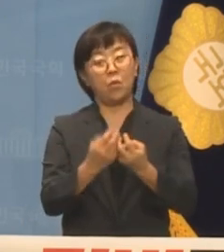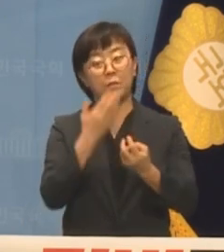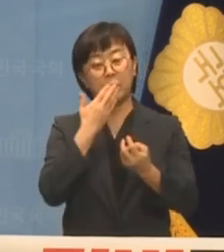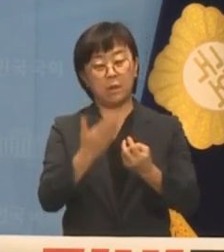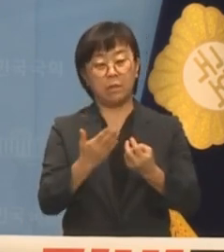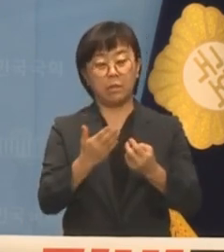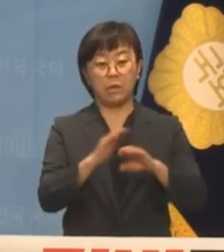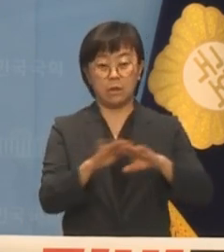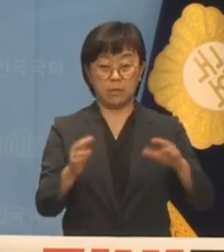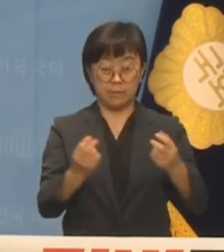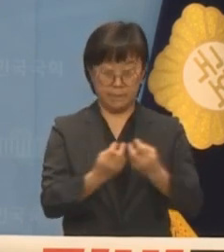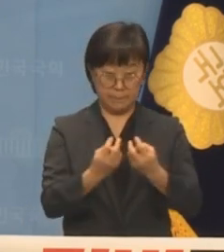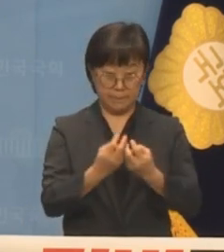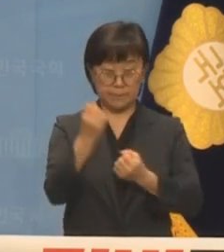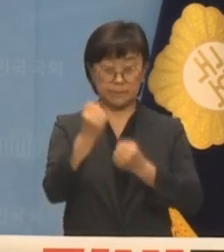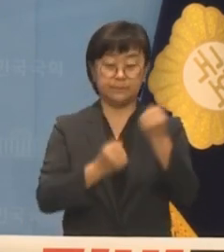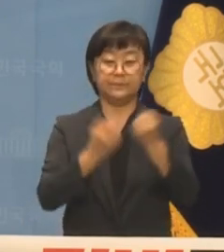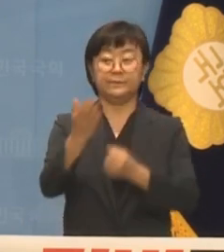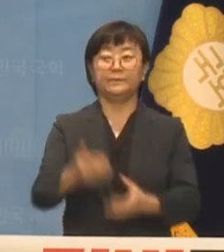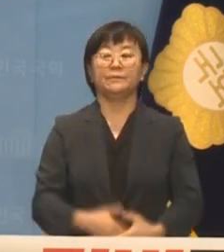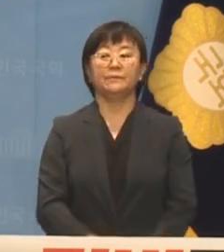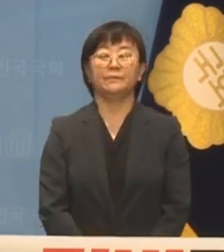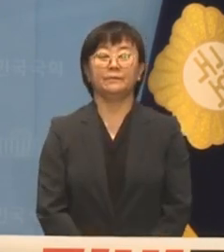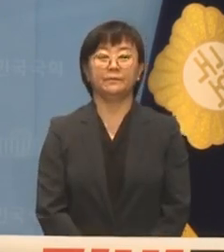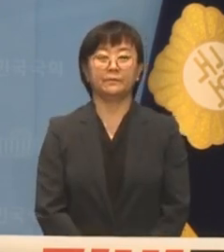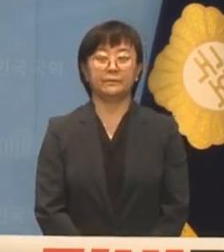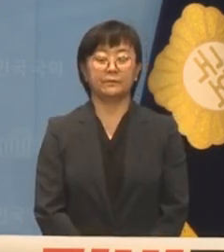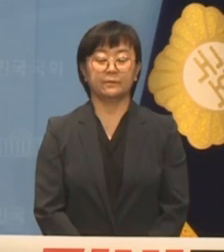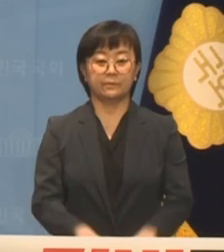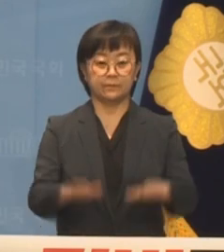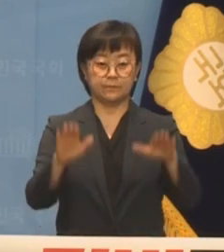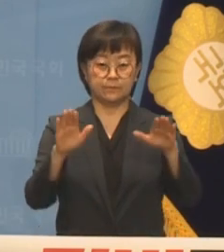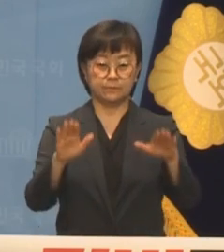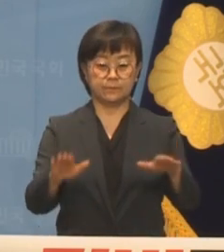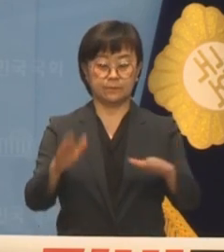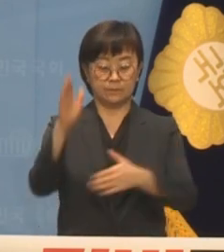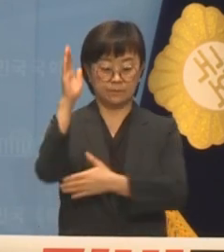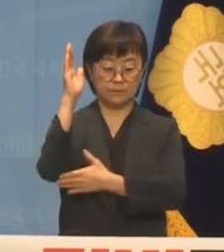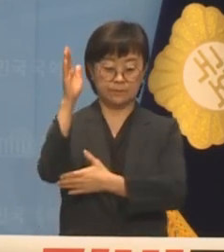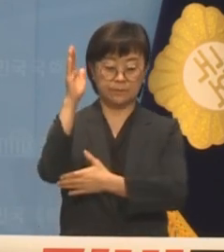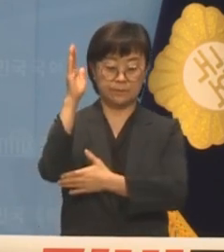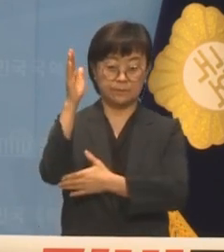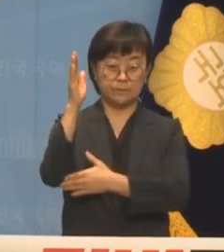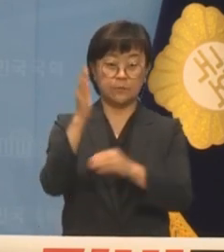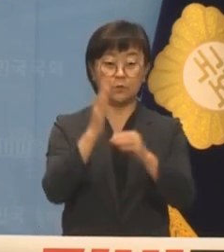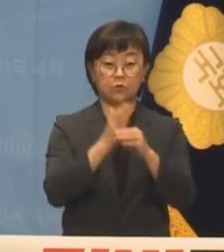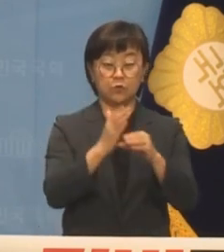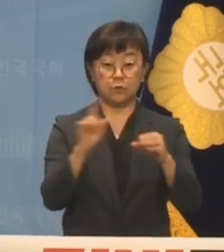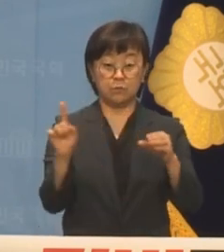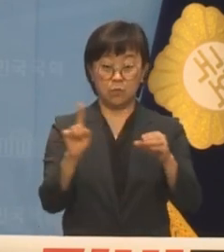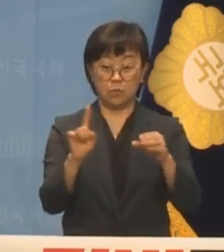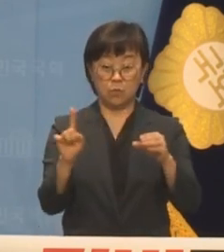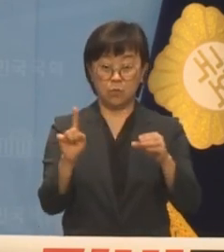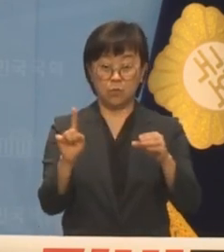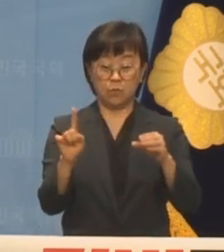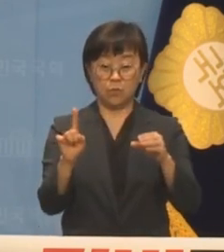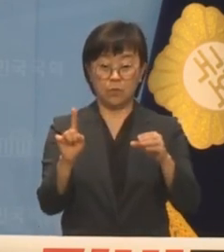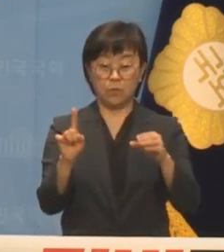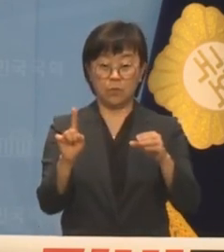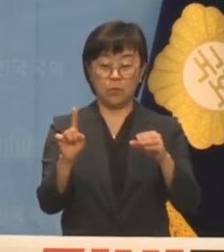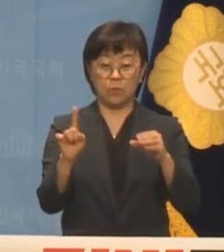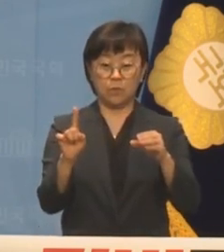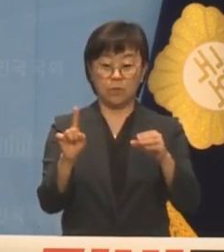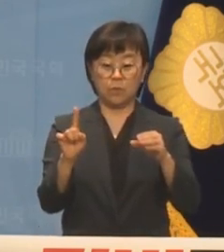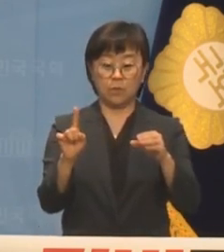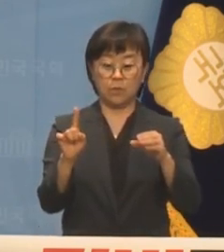대책을 말씀을 드리도록 하겠습니다 오늘 이야기의 주된 메신저는 범대본